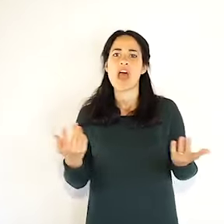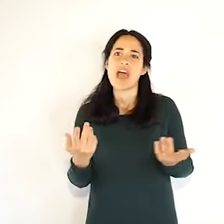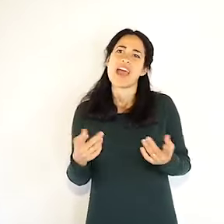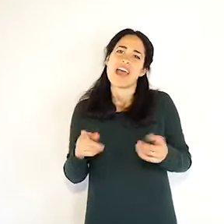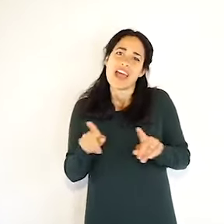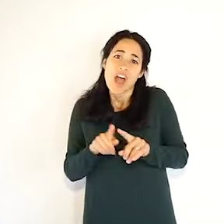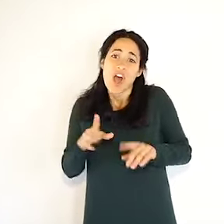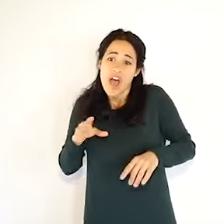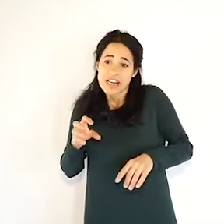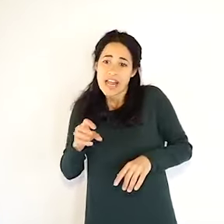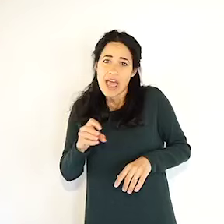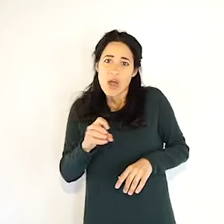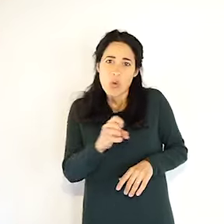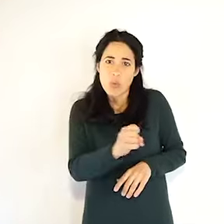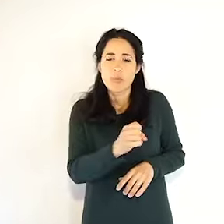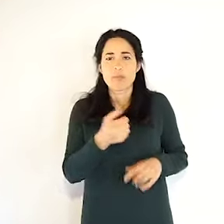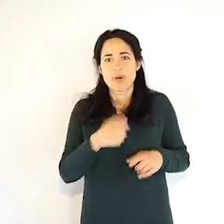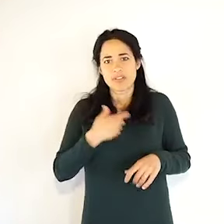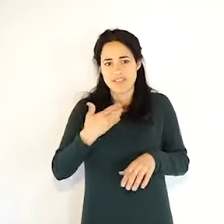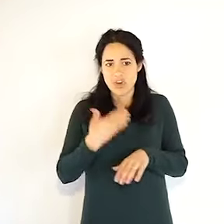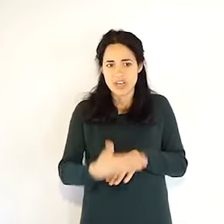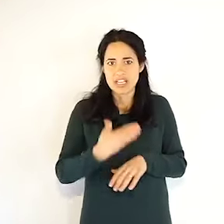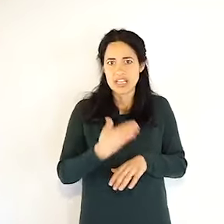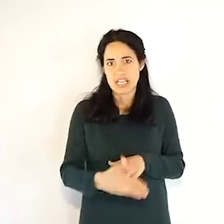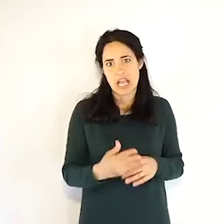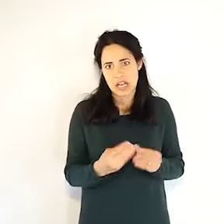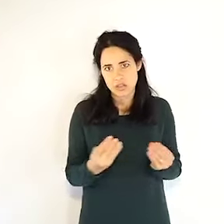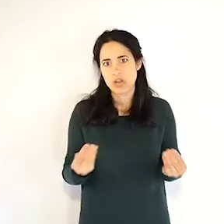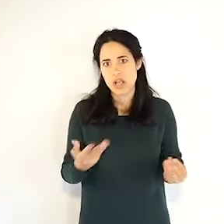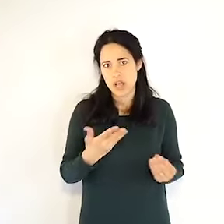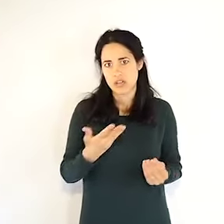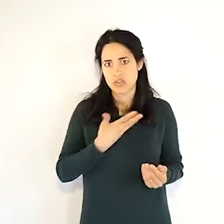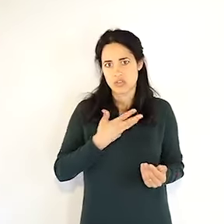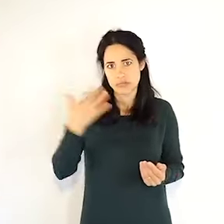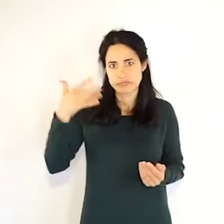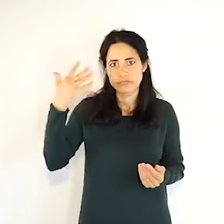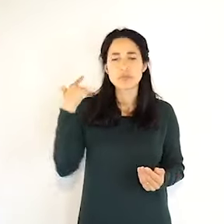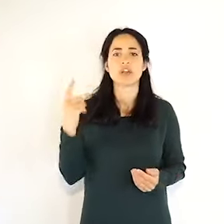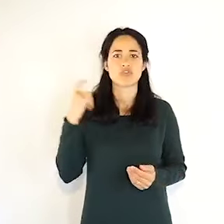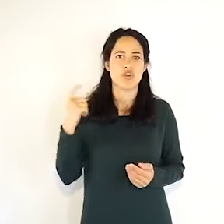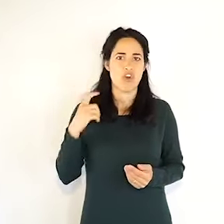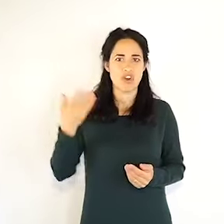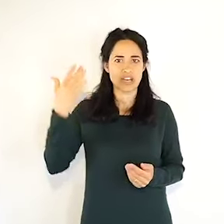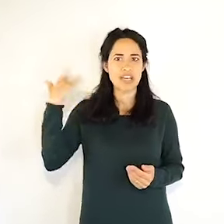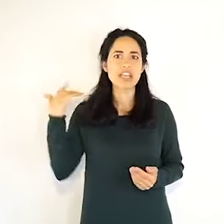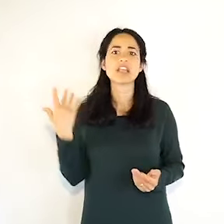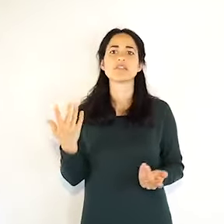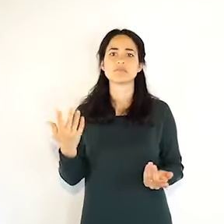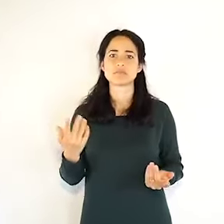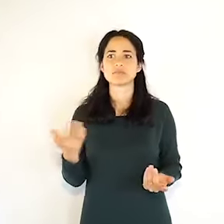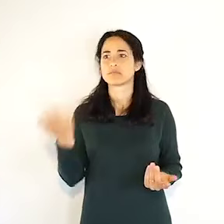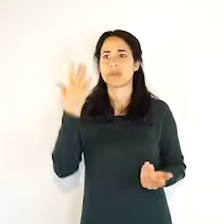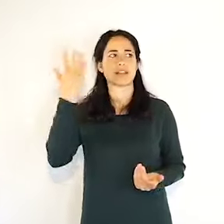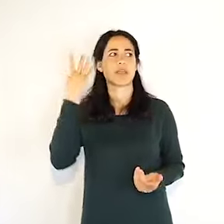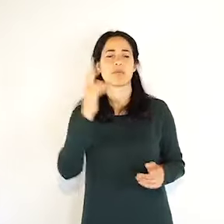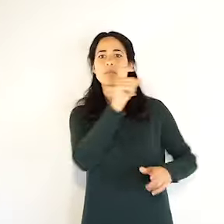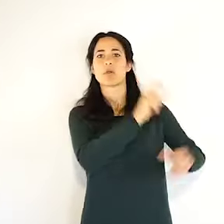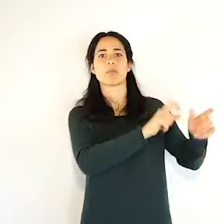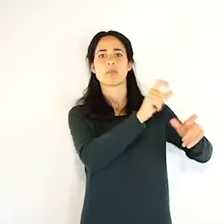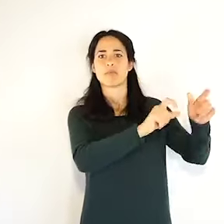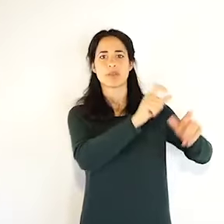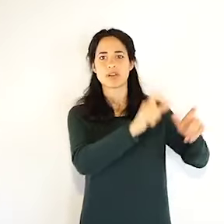andiamo nelle loro case a fare il tampone, ma ci avevano segnalato la sintomatologia